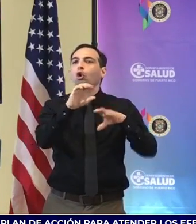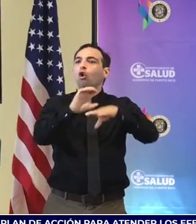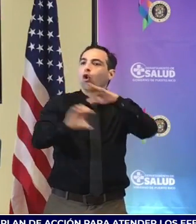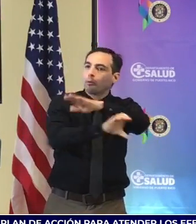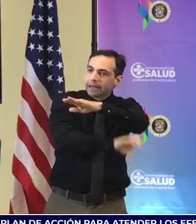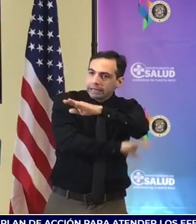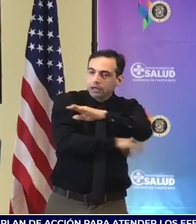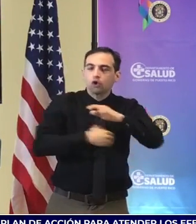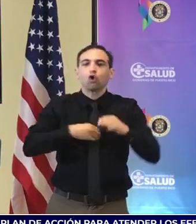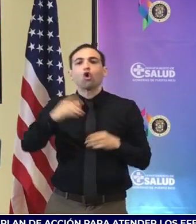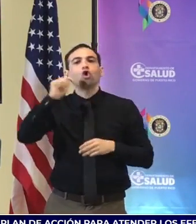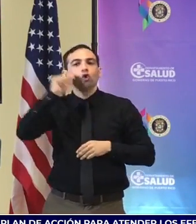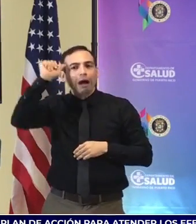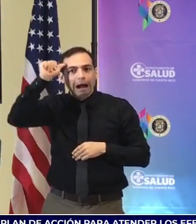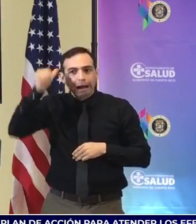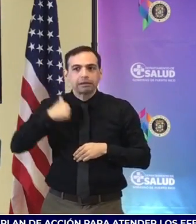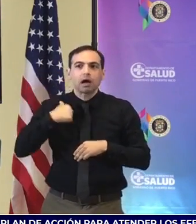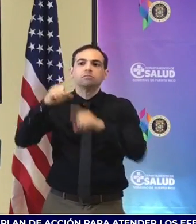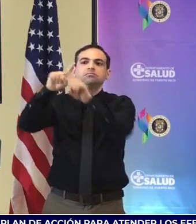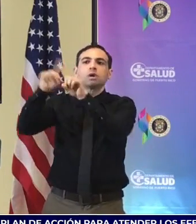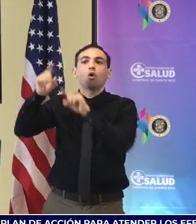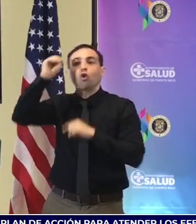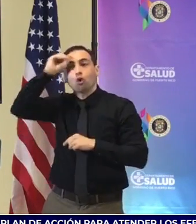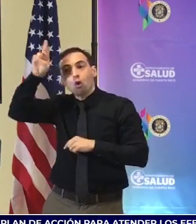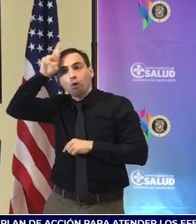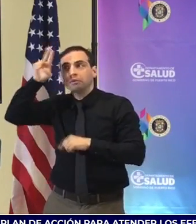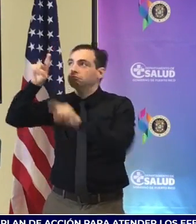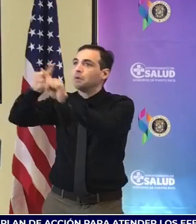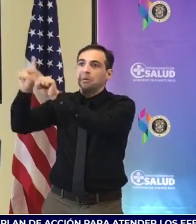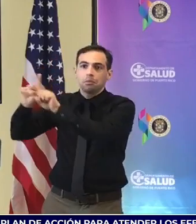Alta, en Barranquita, y tal lejano como Oropovic.